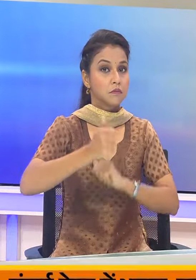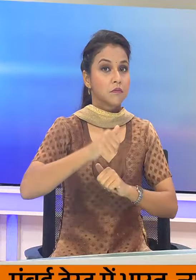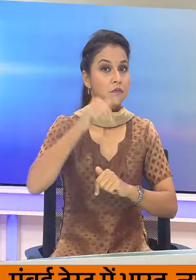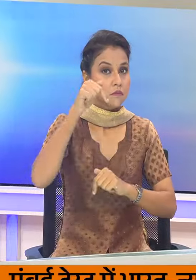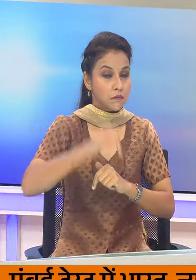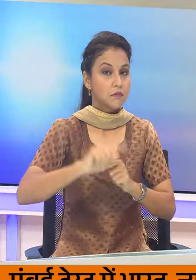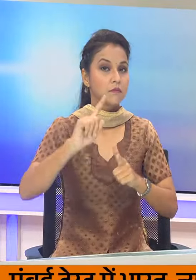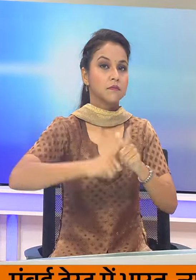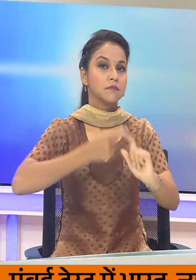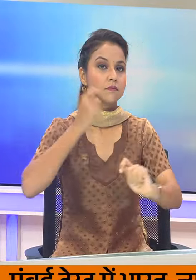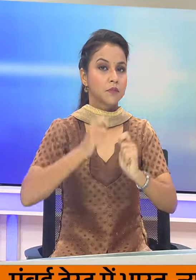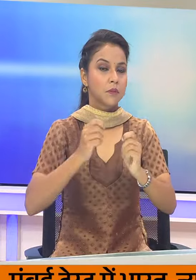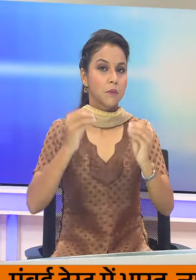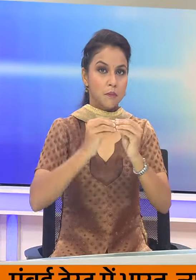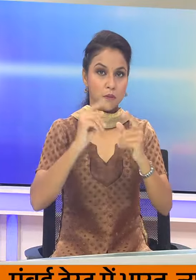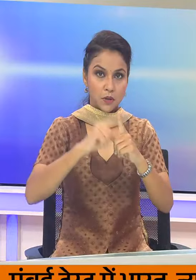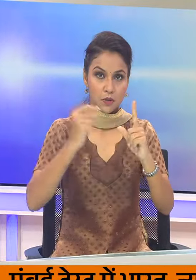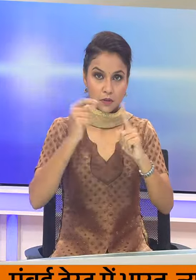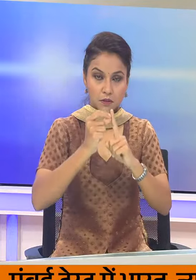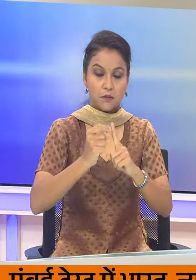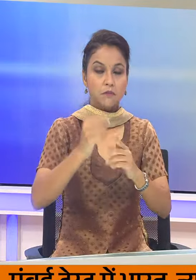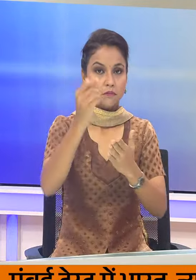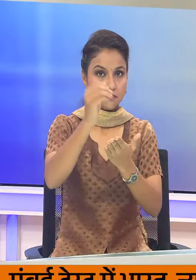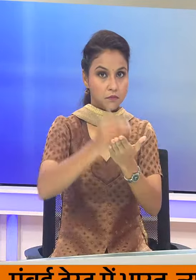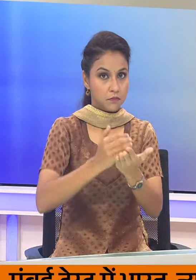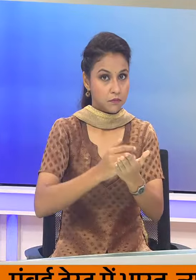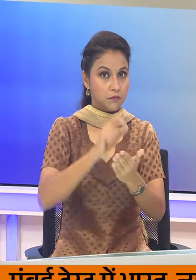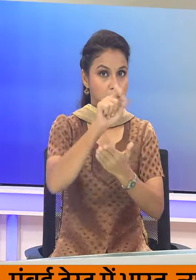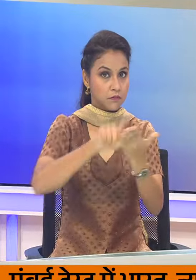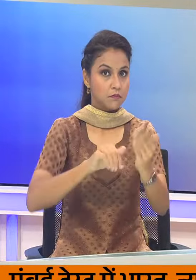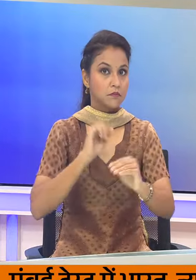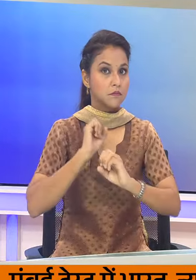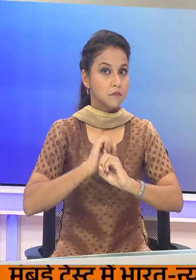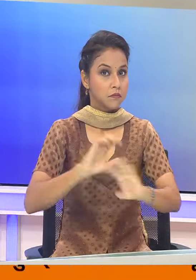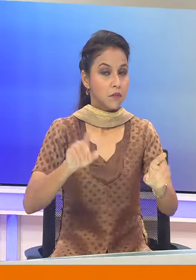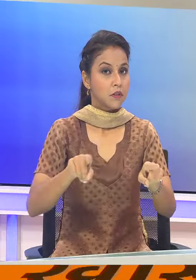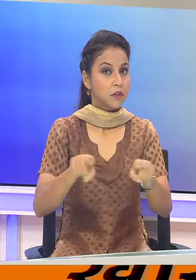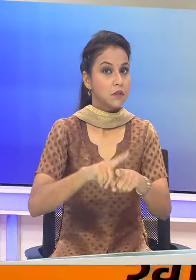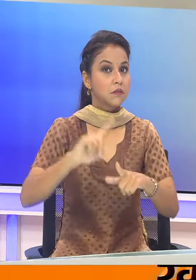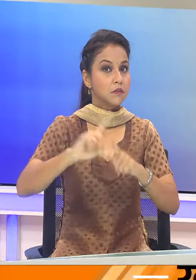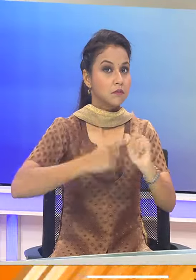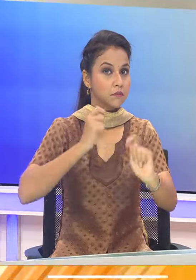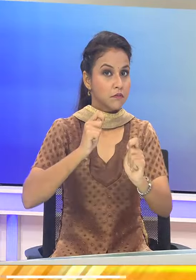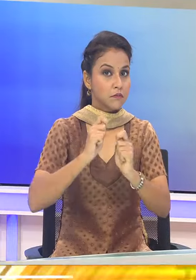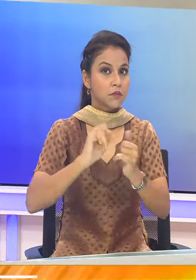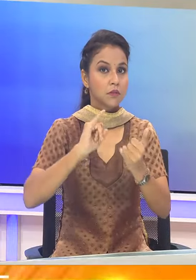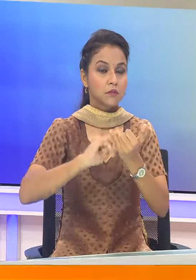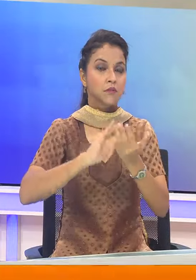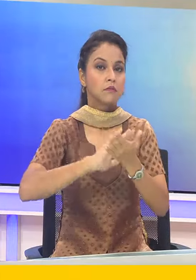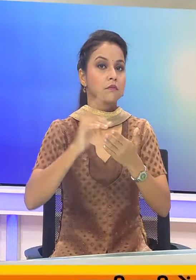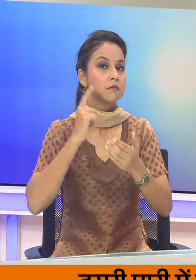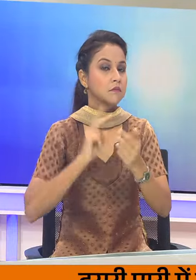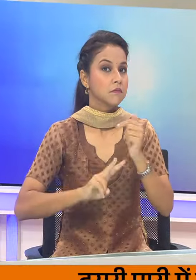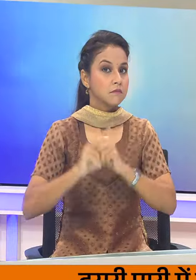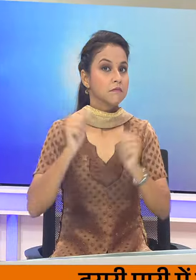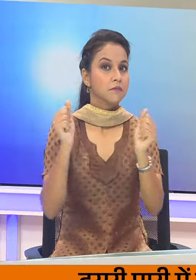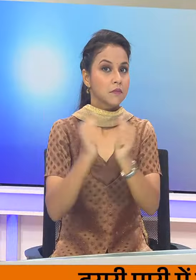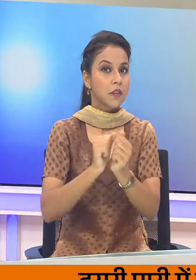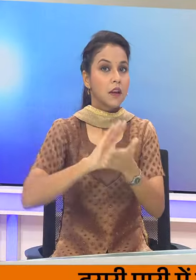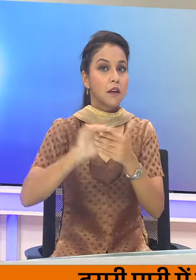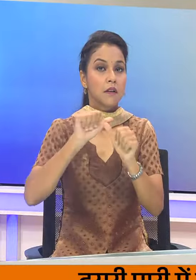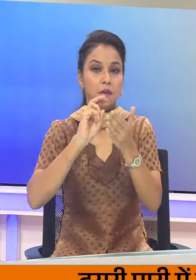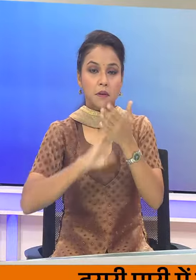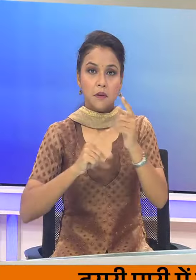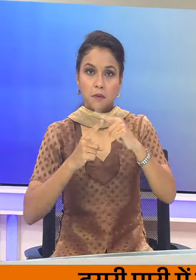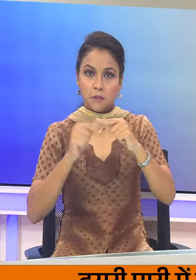जारखन चुनाव के लिए भाजपा का संकल पत्र जारी करेंगे और इस मौके पर जारखन प्रभारी शिवराथ सिंग चोहान, सह प्रभारी, हेमंत विस्व